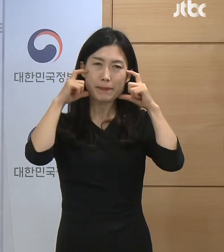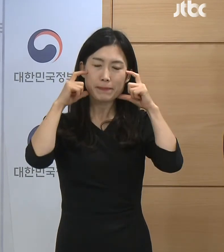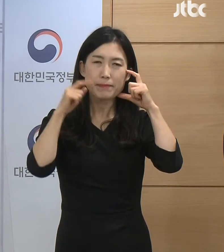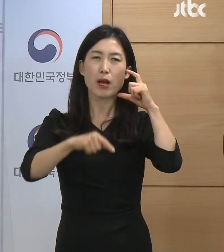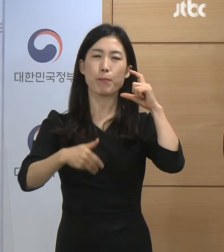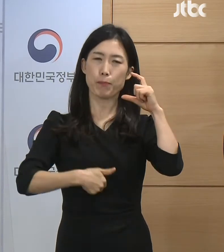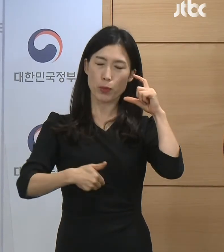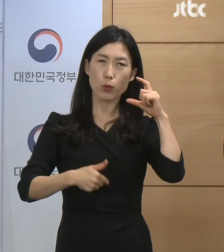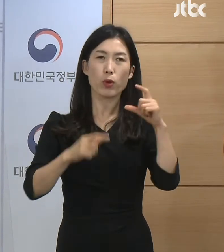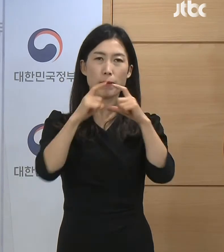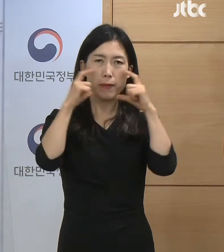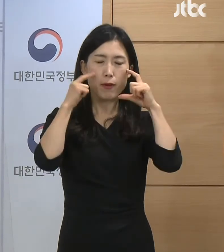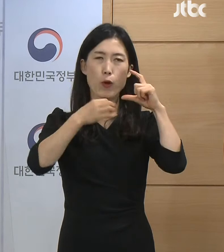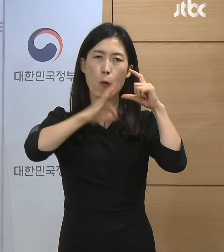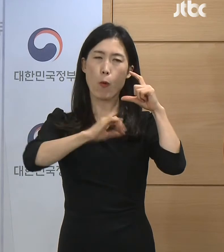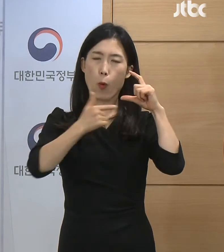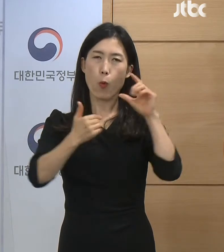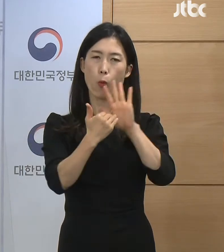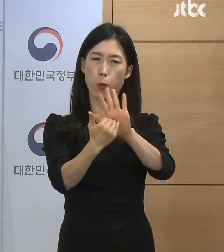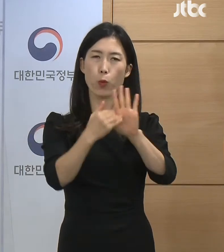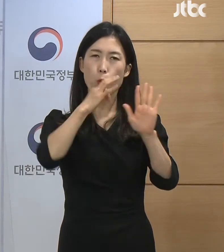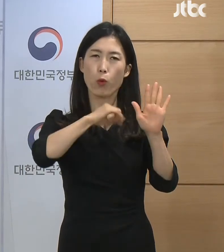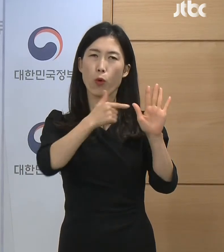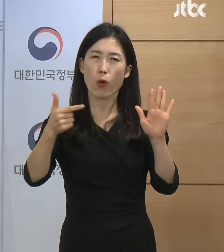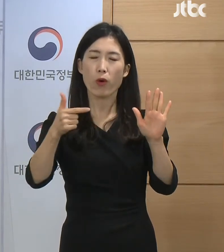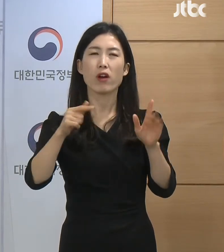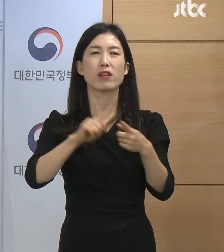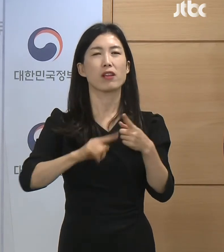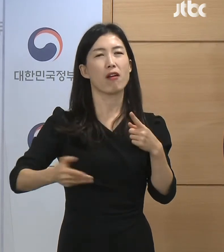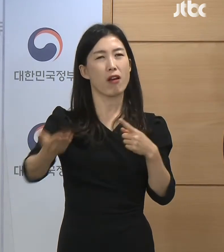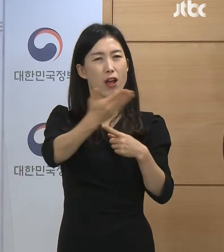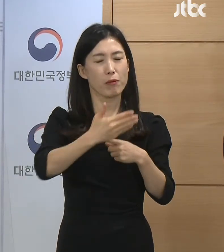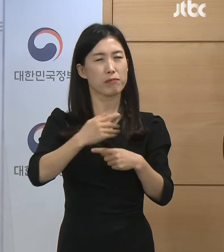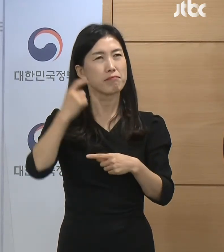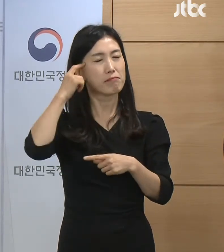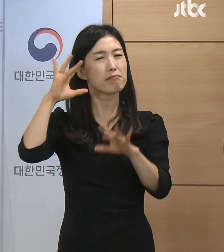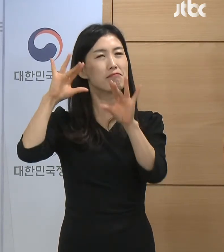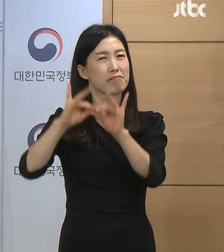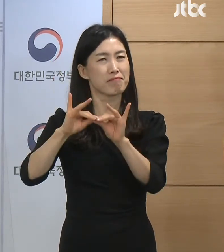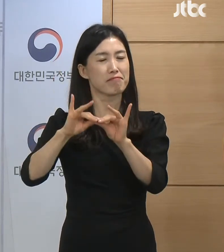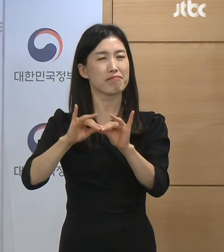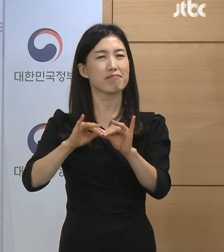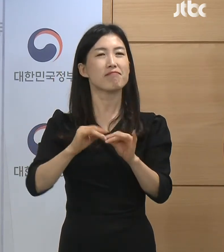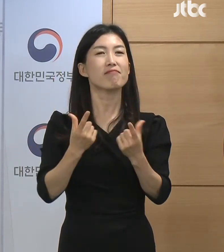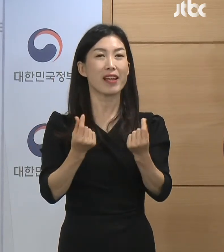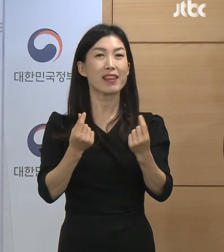효과성에 대해 많은 국민께서 공감하고 계신 것으로 판단합니다.